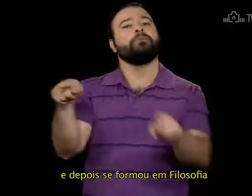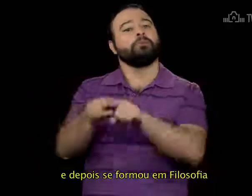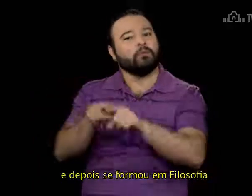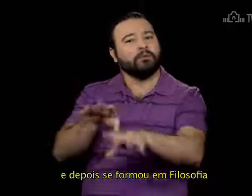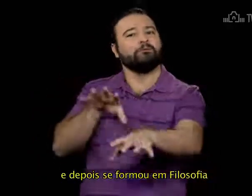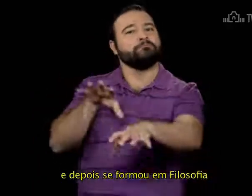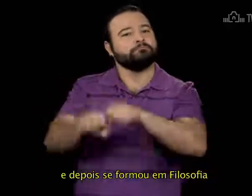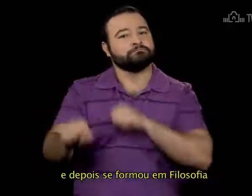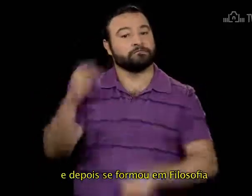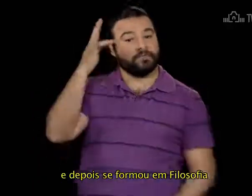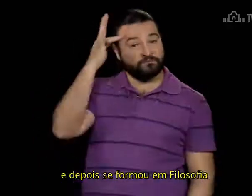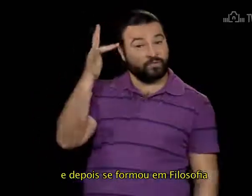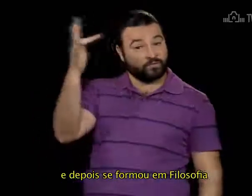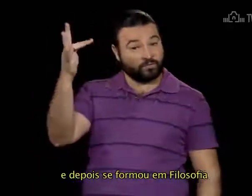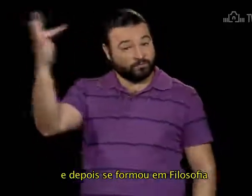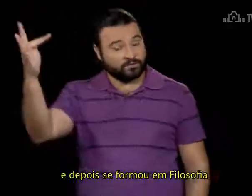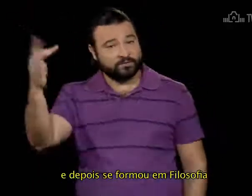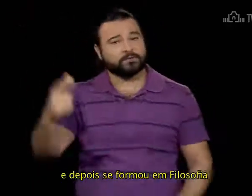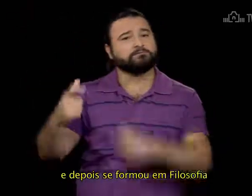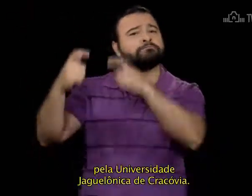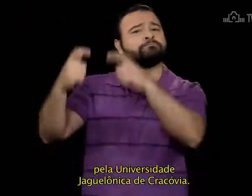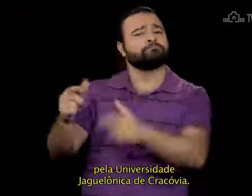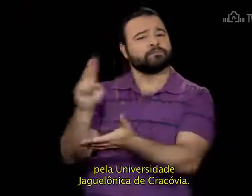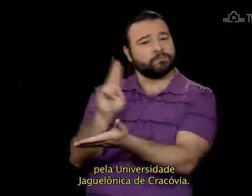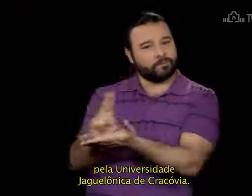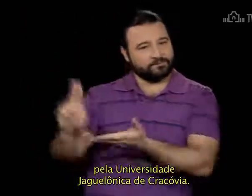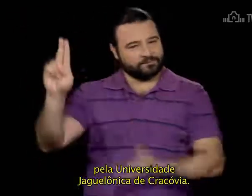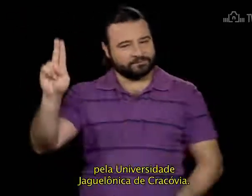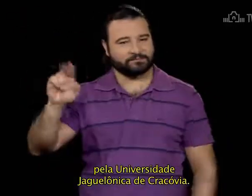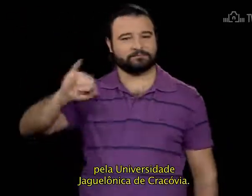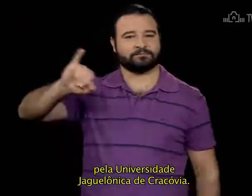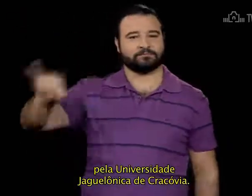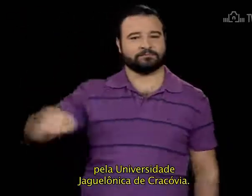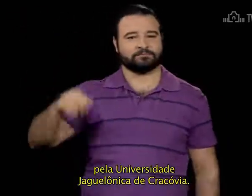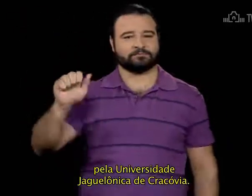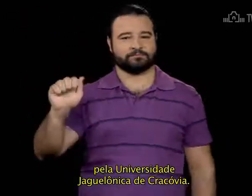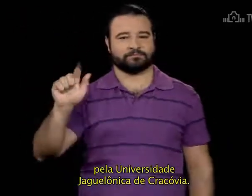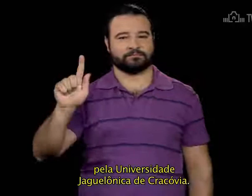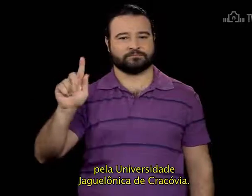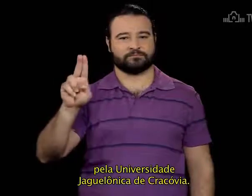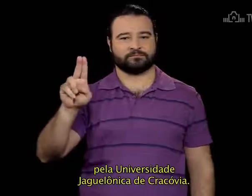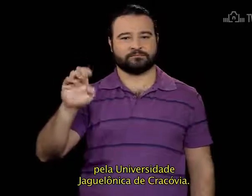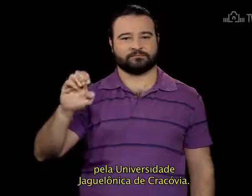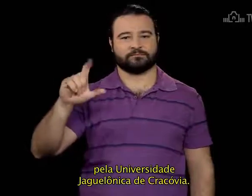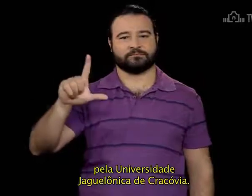formou em Filosofia pela Universidade Jaguelônica